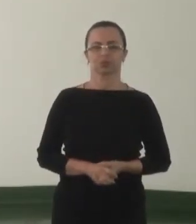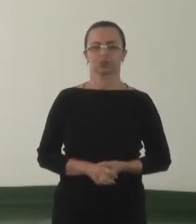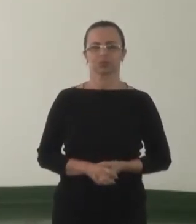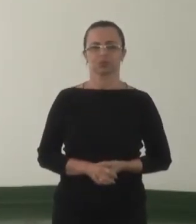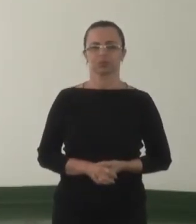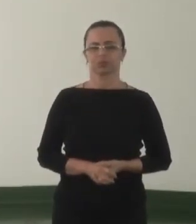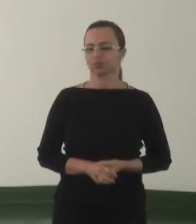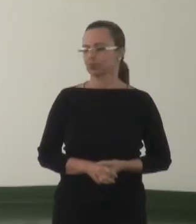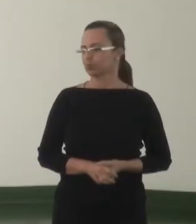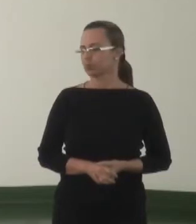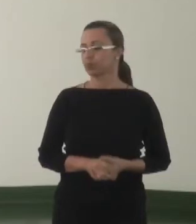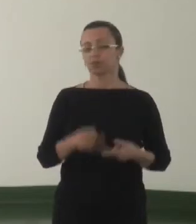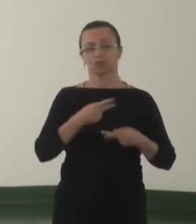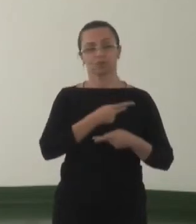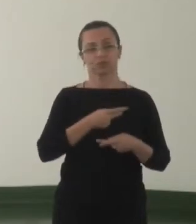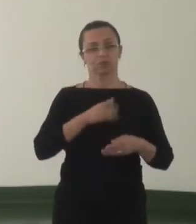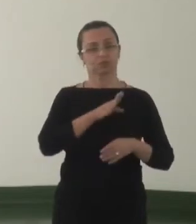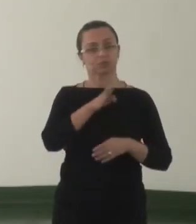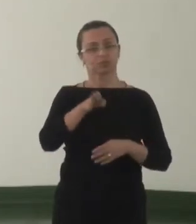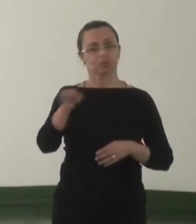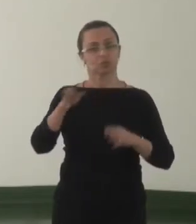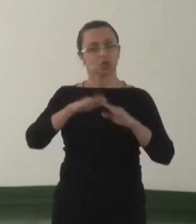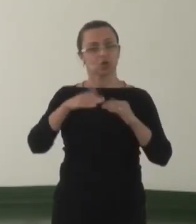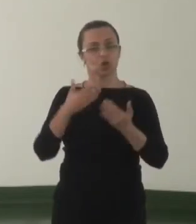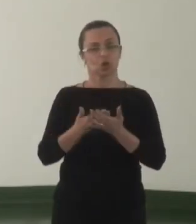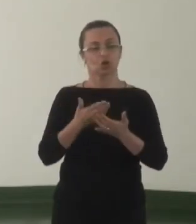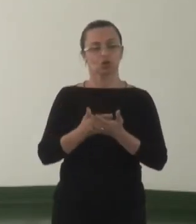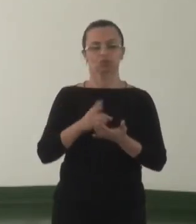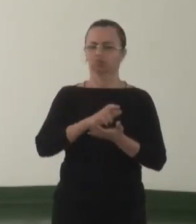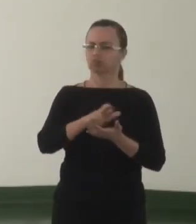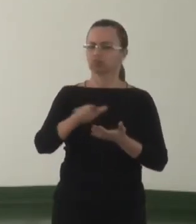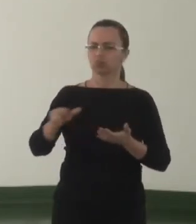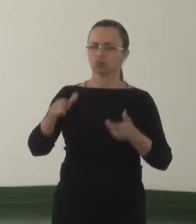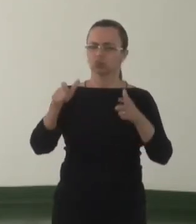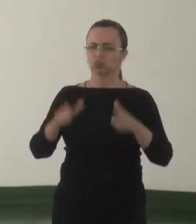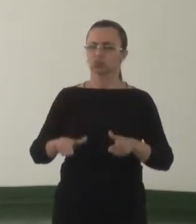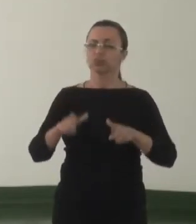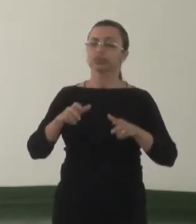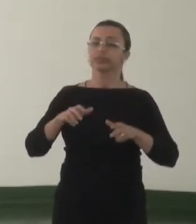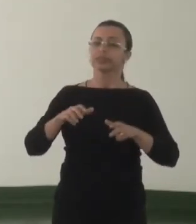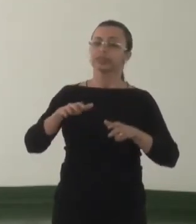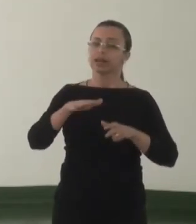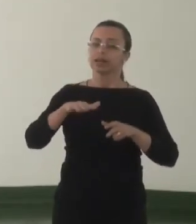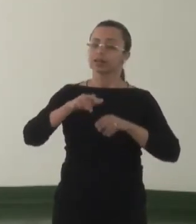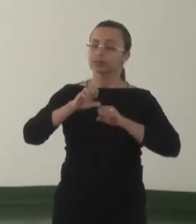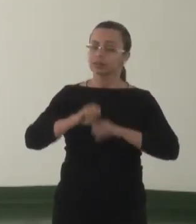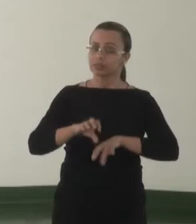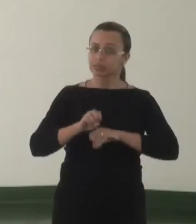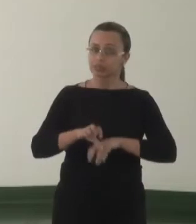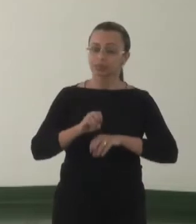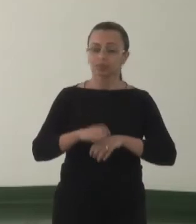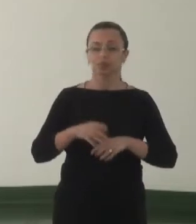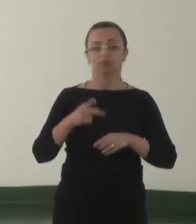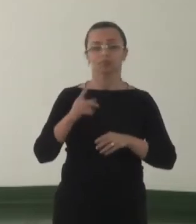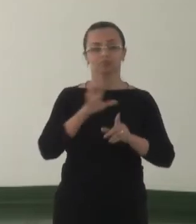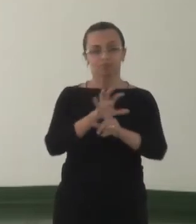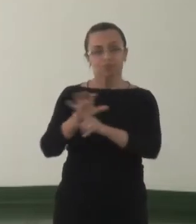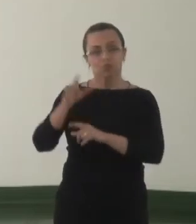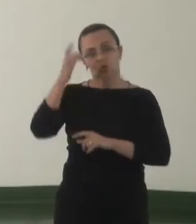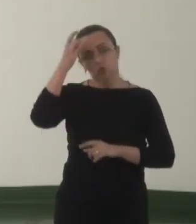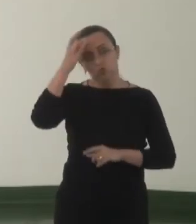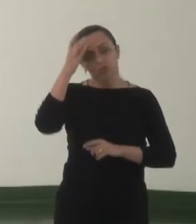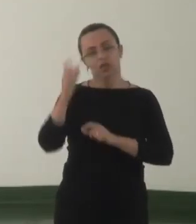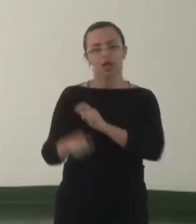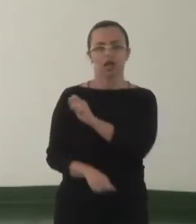Visita as escolas e demais instituições de ensino para conscientizar os